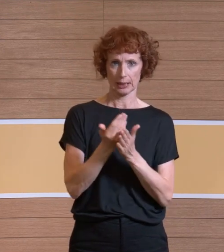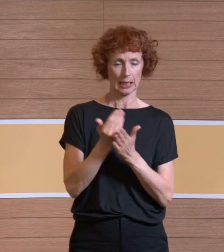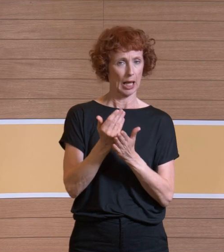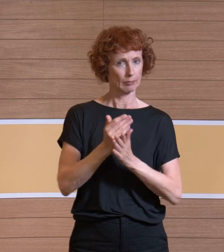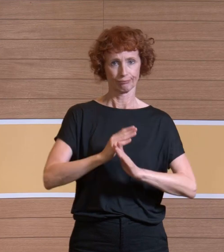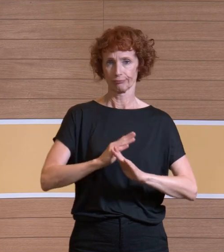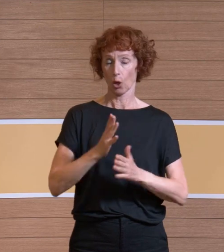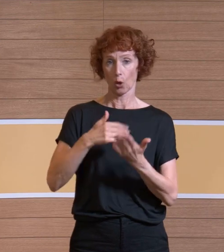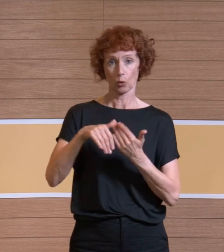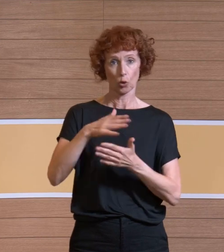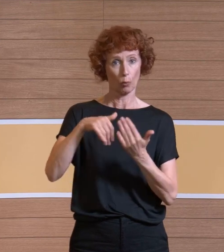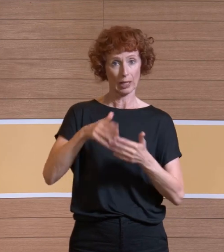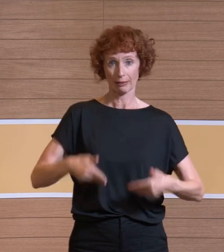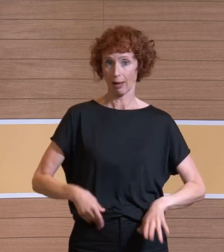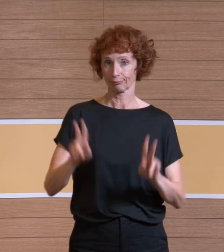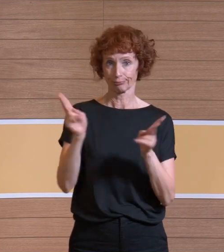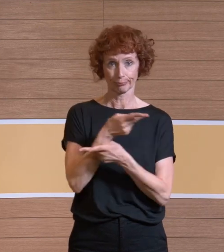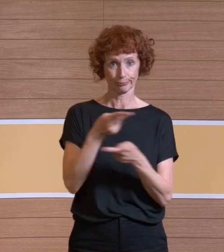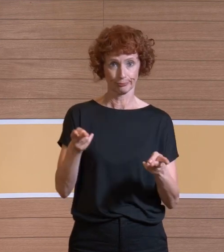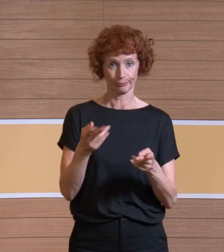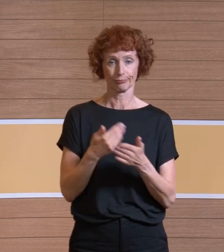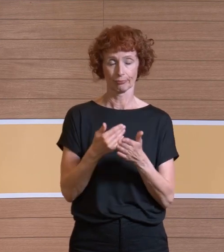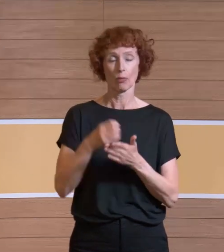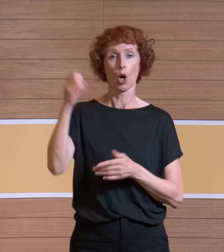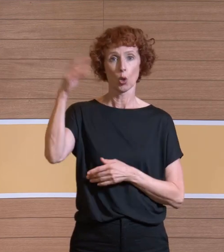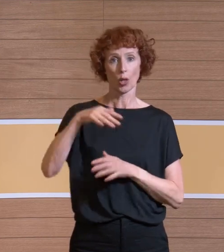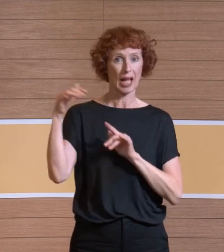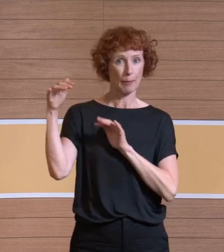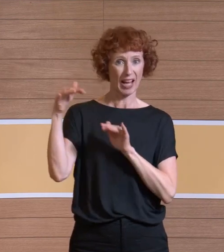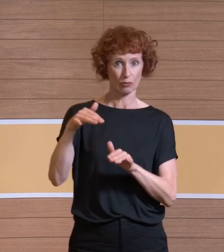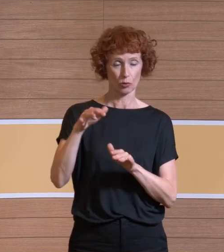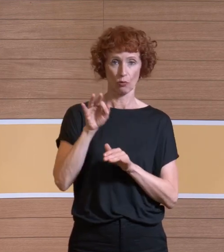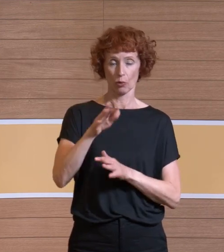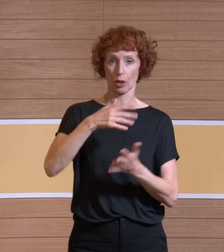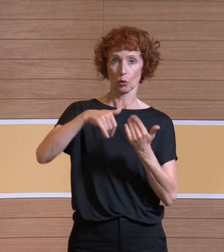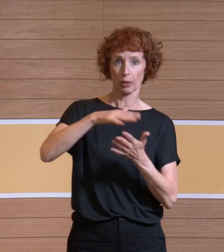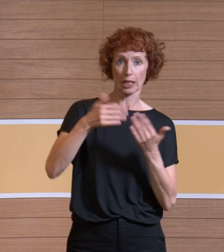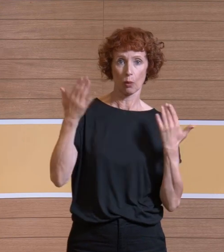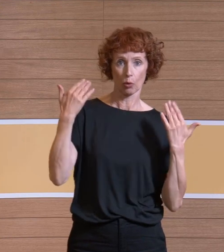turbulenzarm, sondern die Leuchten haben eine Beeinflussung für die turbulente Belüftung.